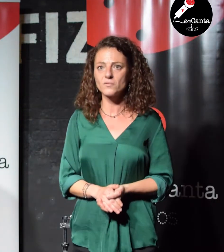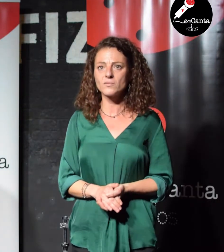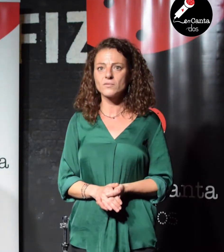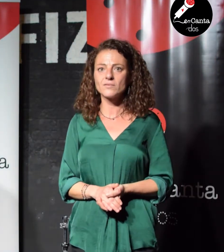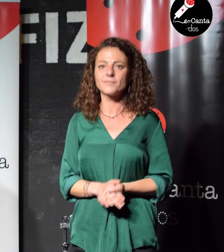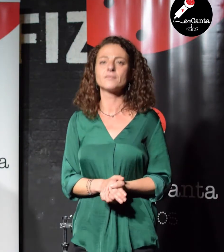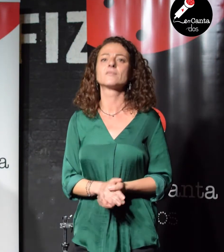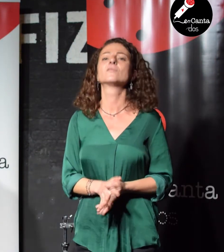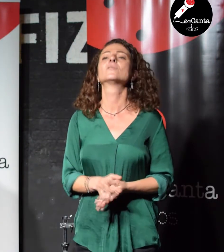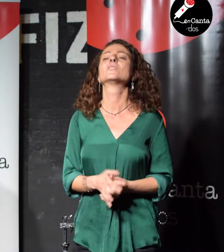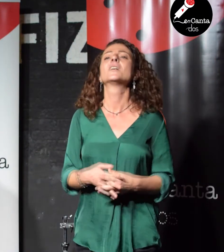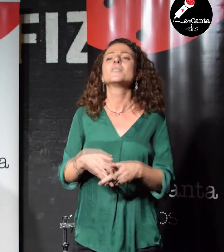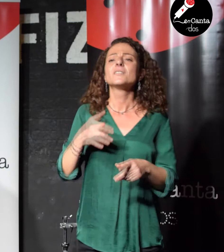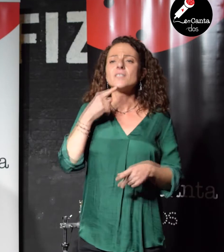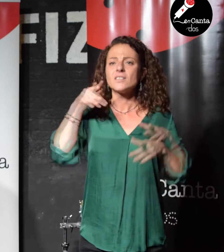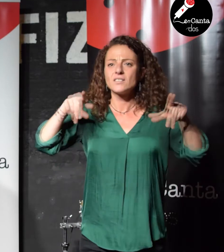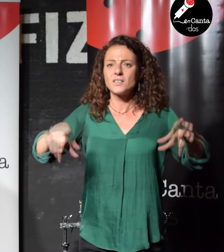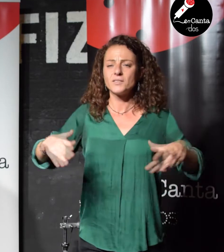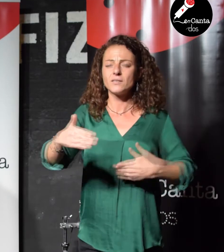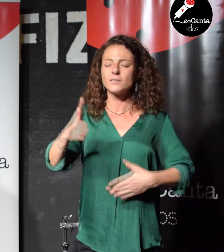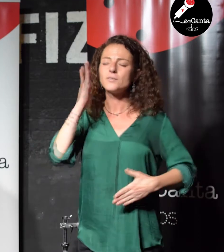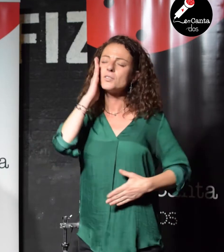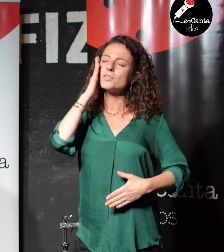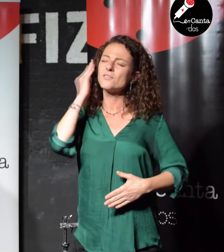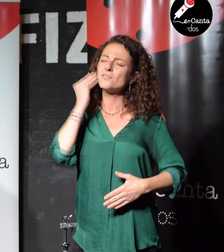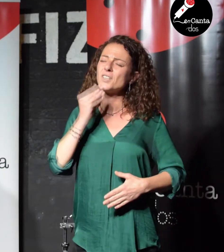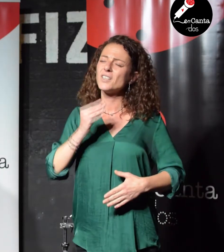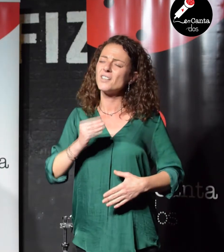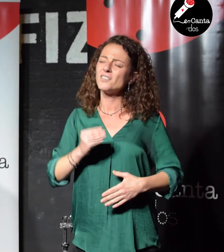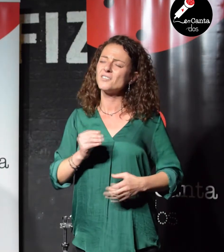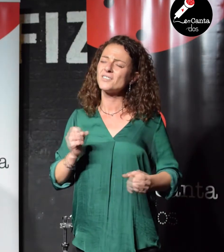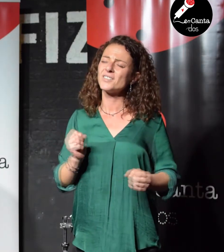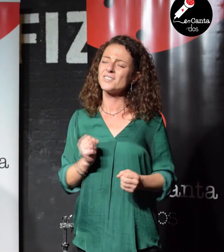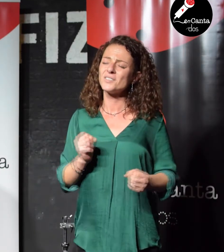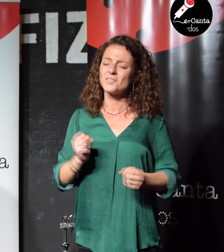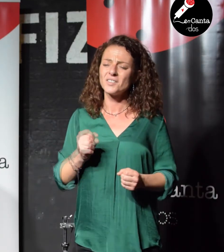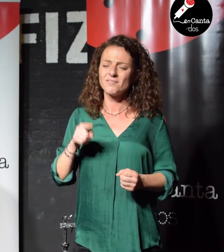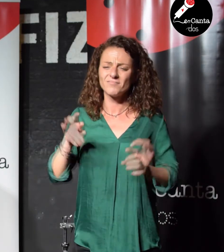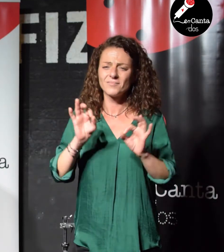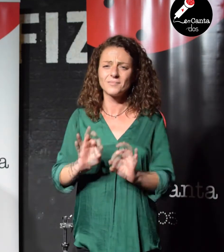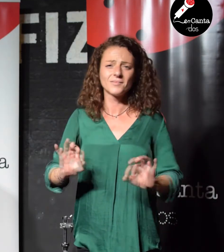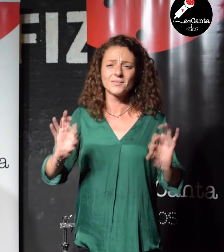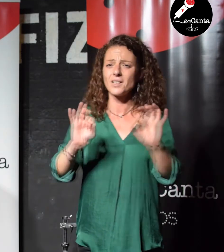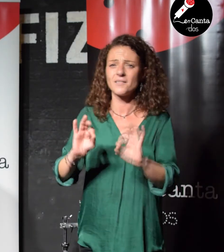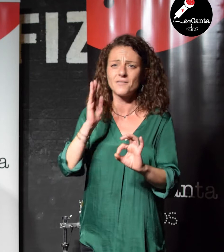Se ha quedado fría esta habitación, en la que no duerme nadie.